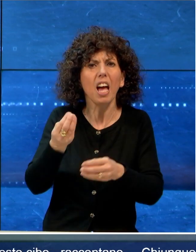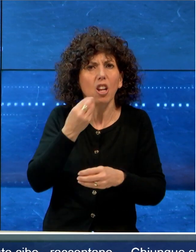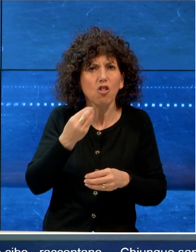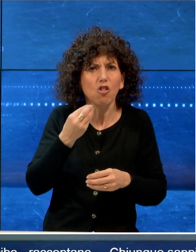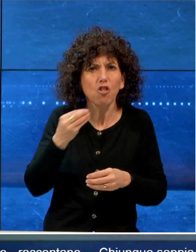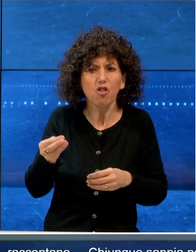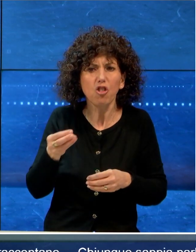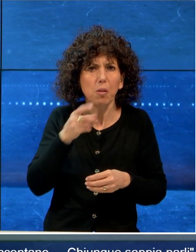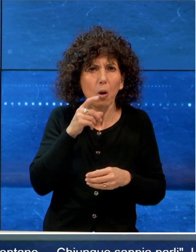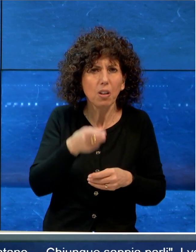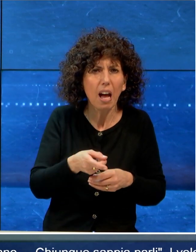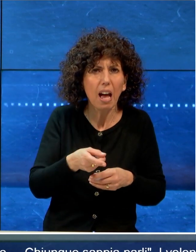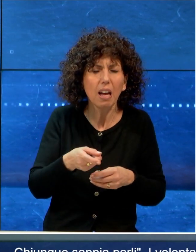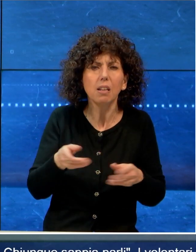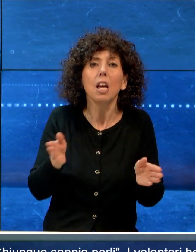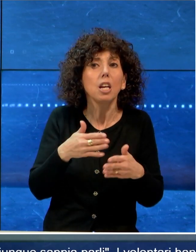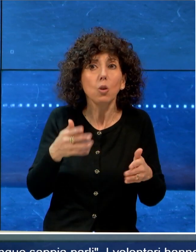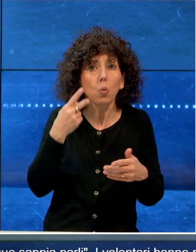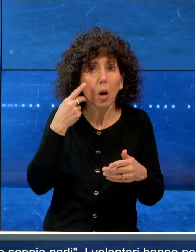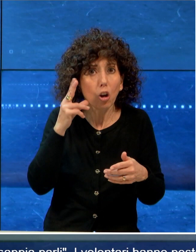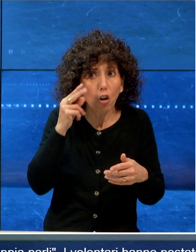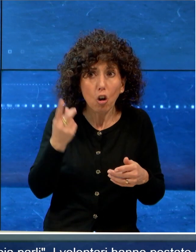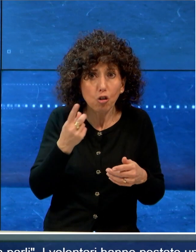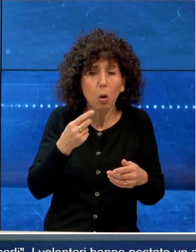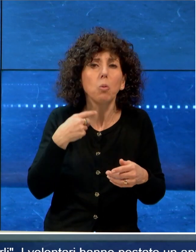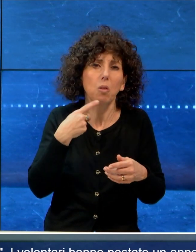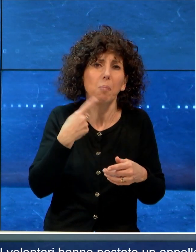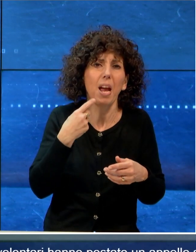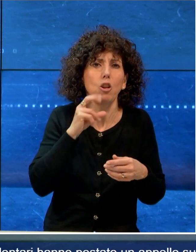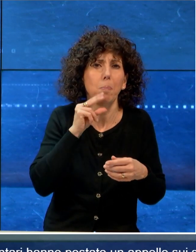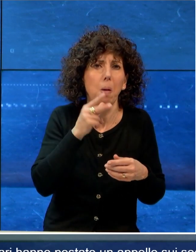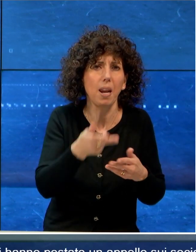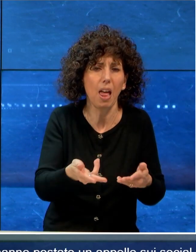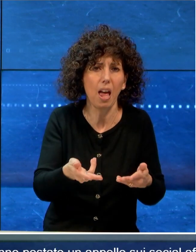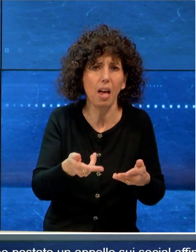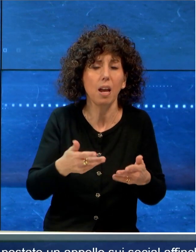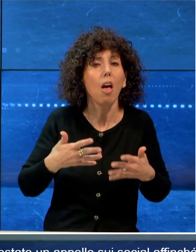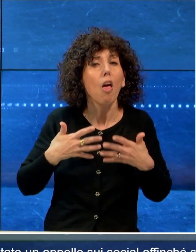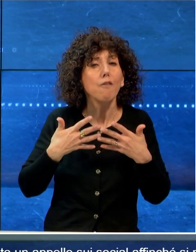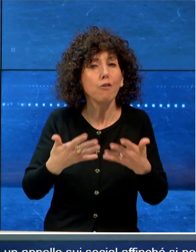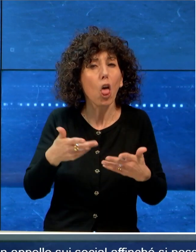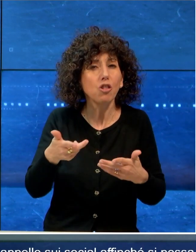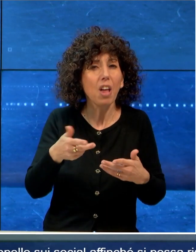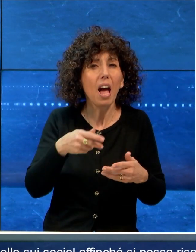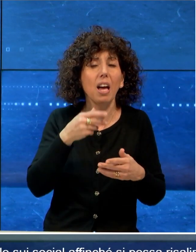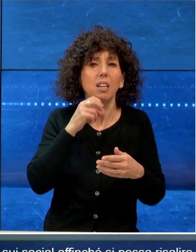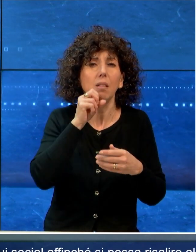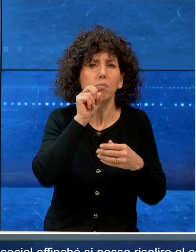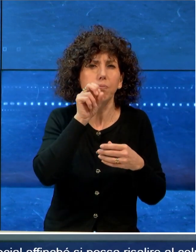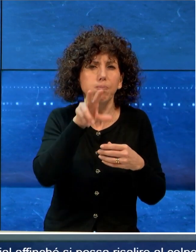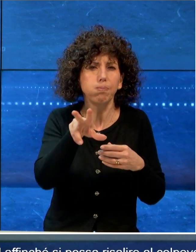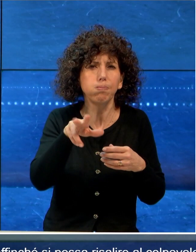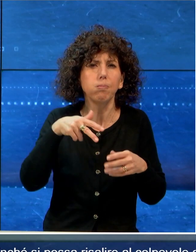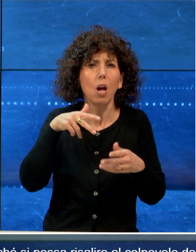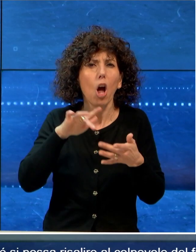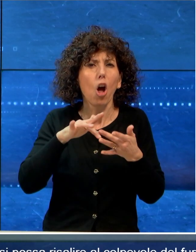raccontano. Chiunque sappia parli. I volontari hanno postato un appello sui social affinché si